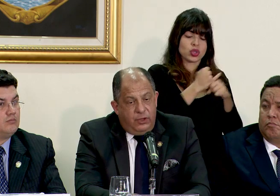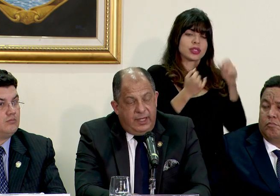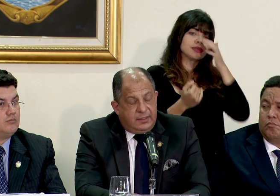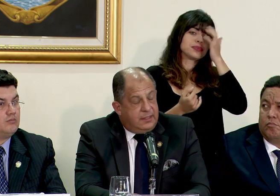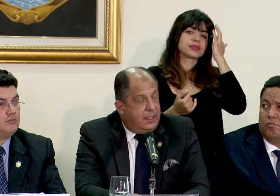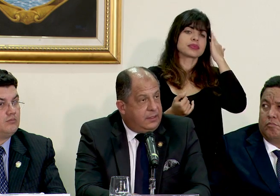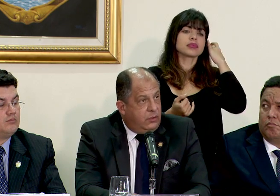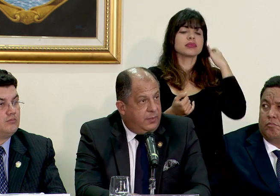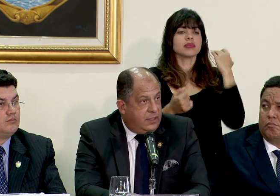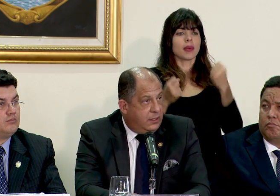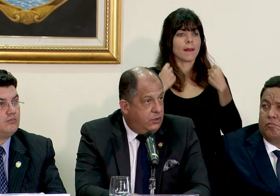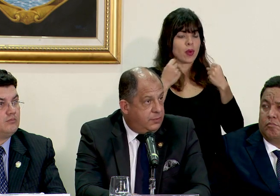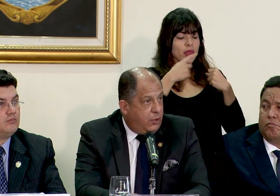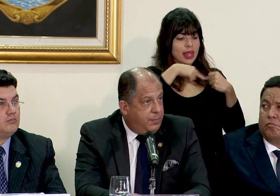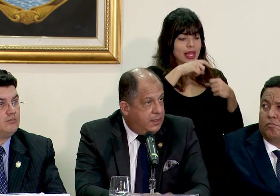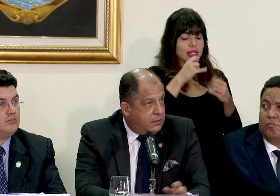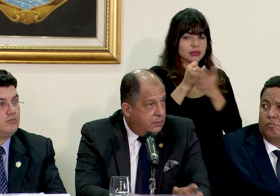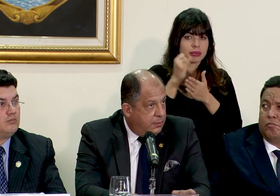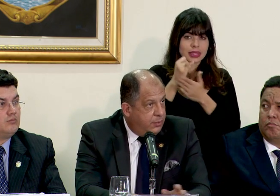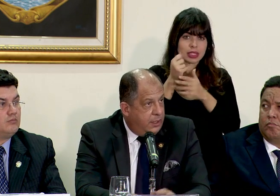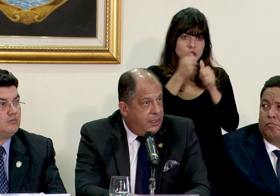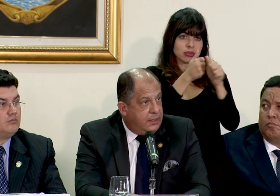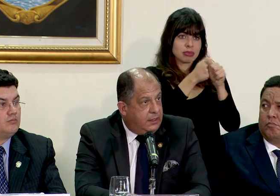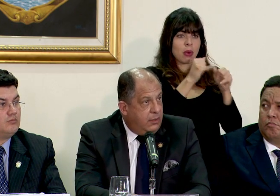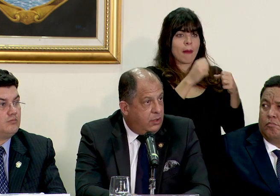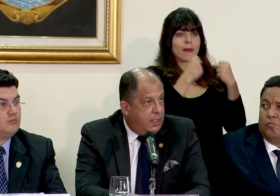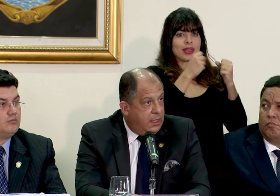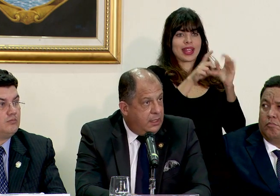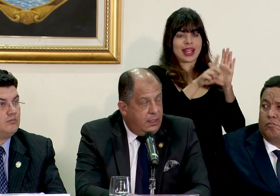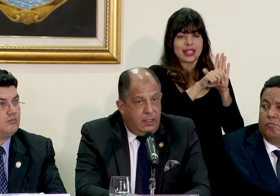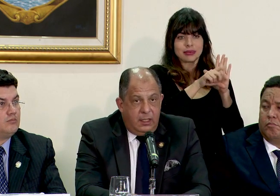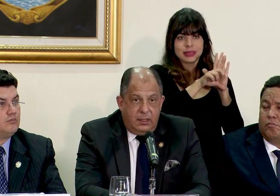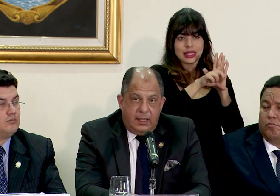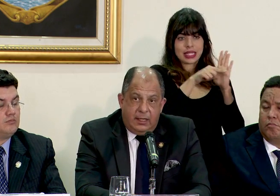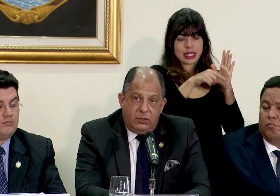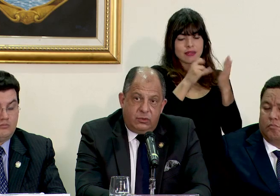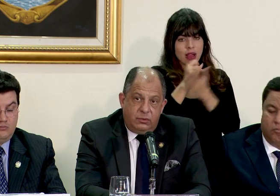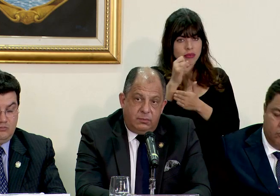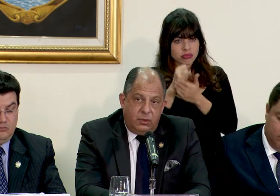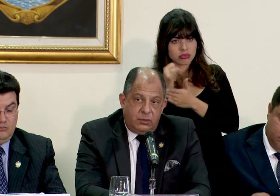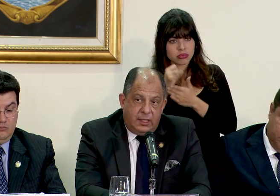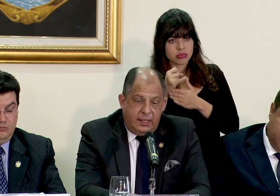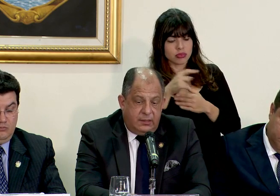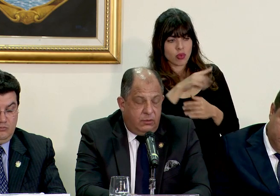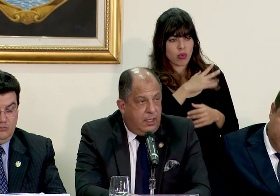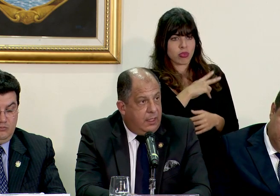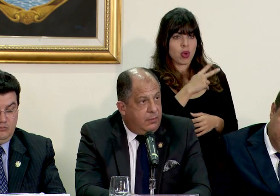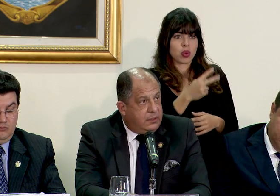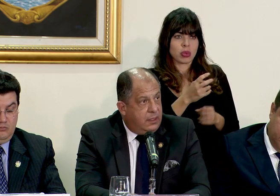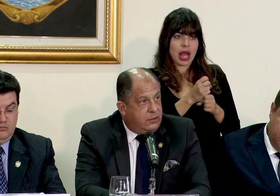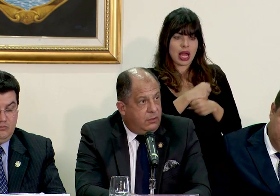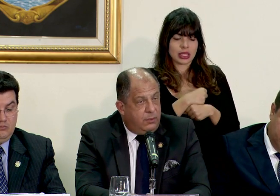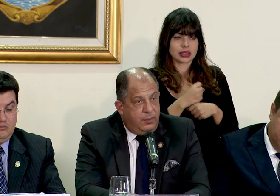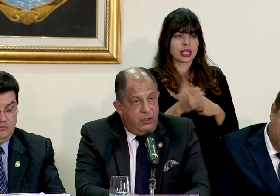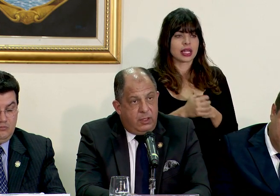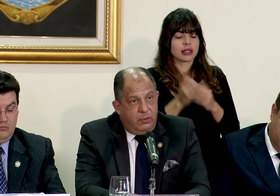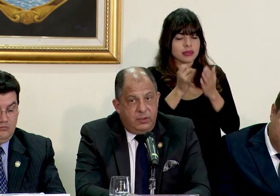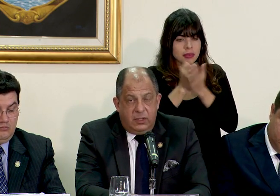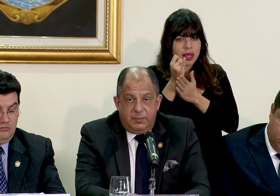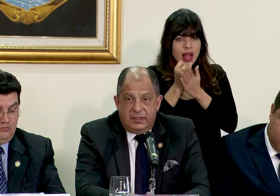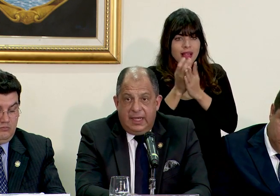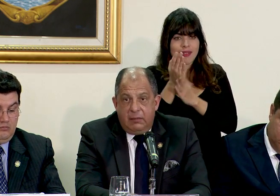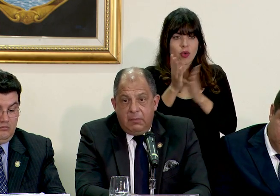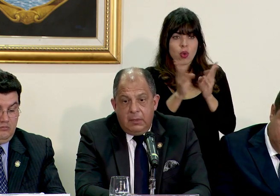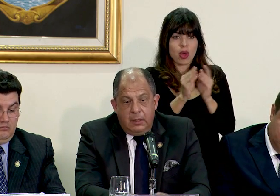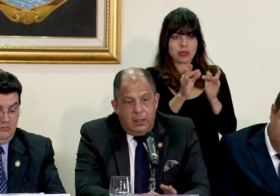y poderes que están haciendo investigaciones propias como el Poder Legislativo que ha indicado su voluntad de hacer una investigación por medio de una